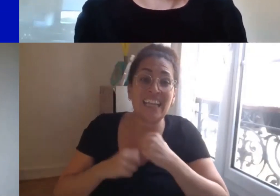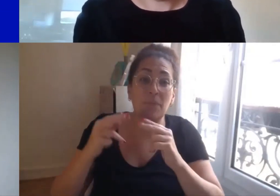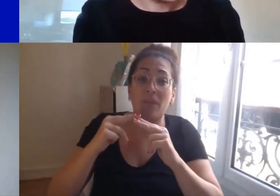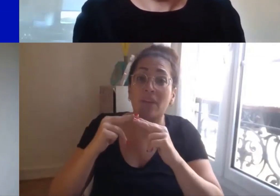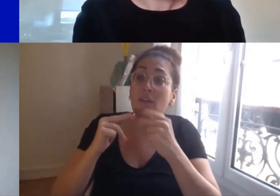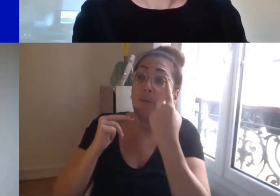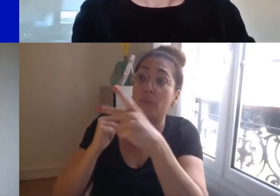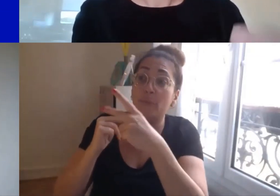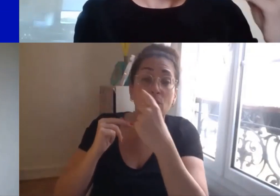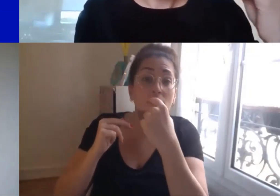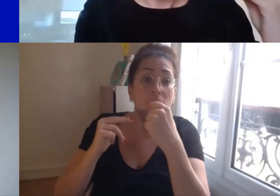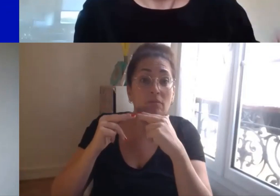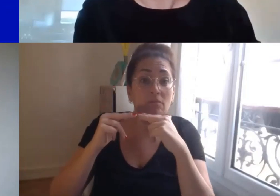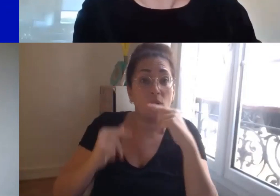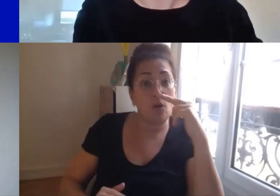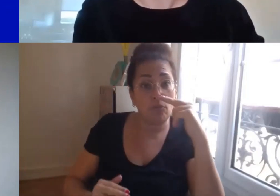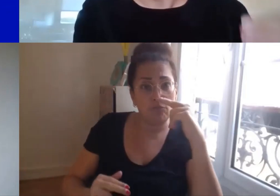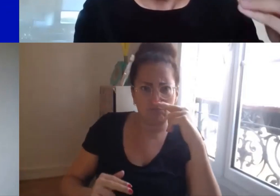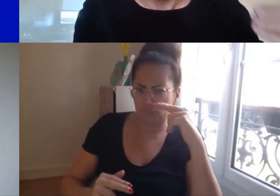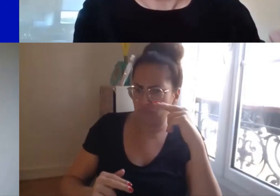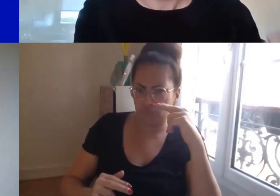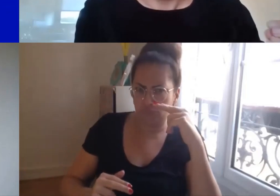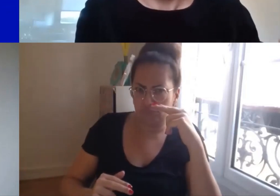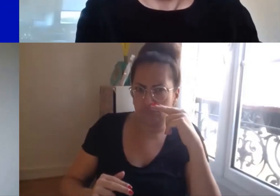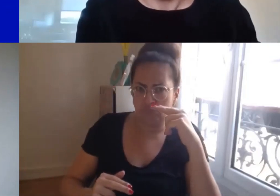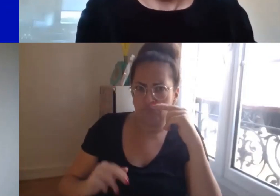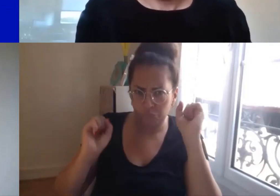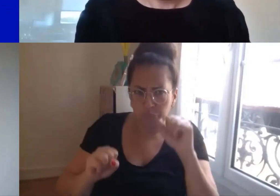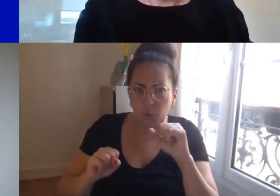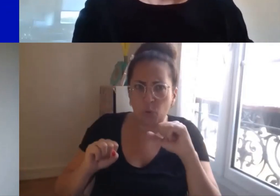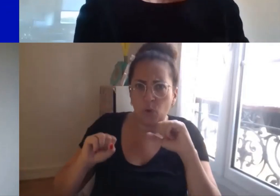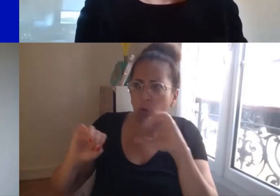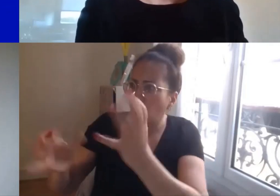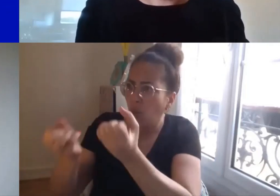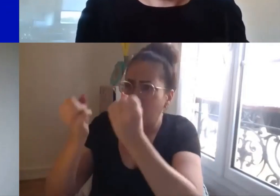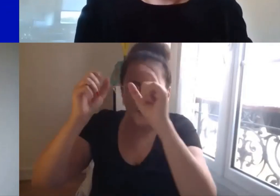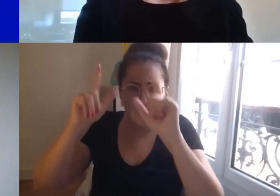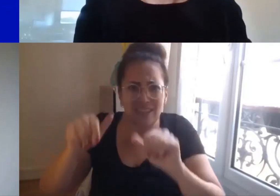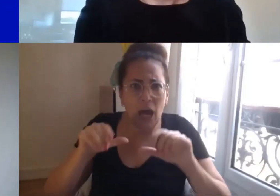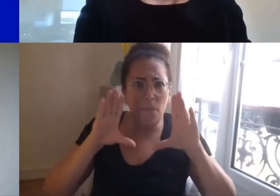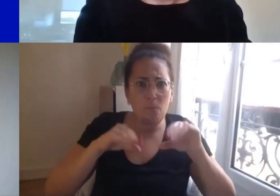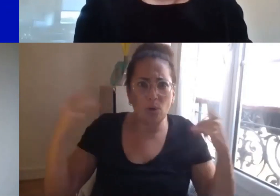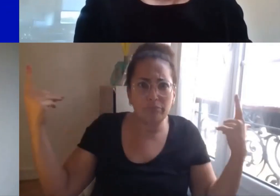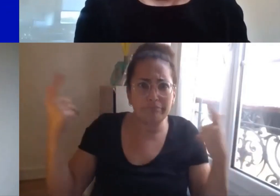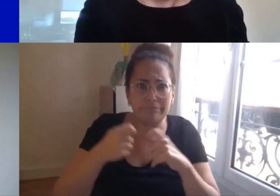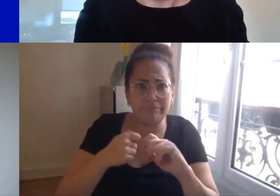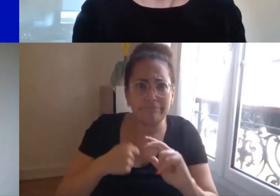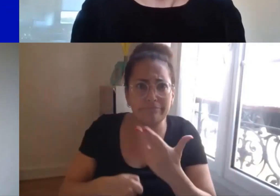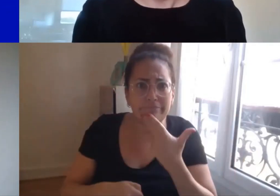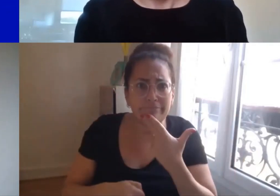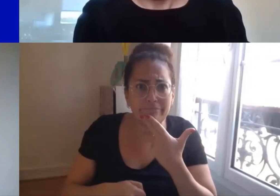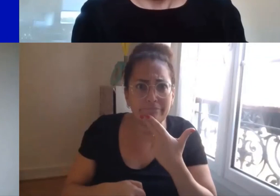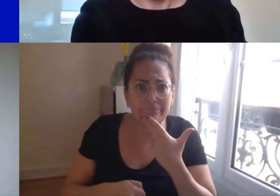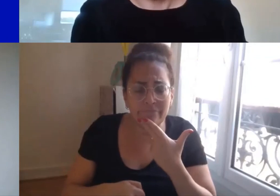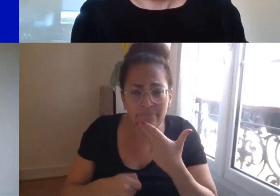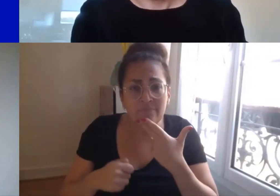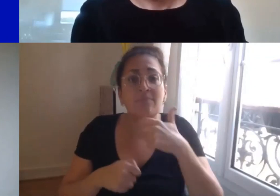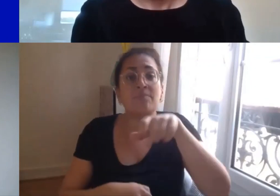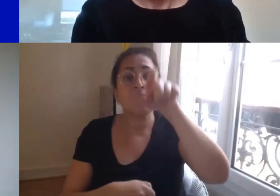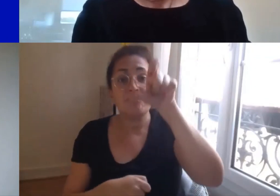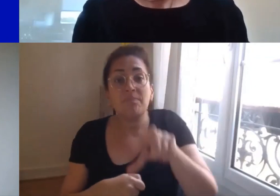situation de handicap qui ont les compétences égales au poste mais effectivement intégrer une personne en situation d